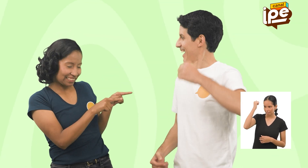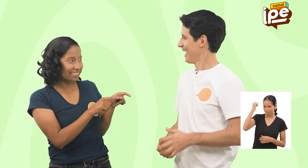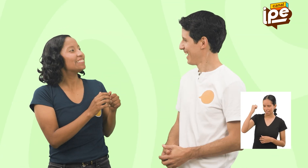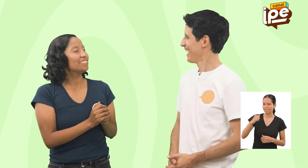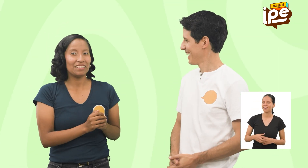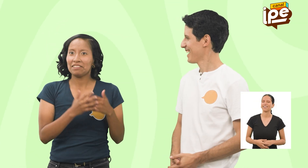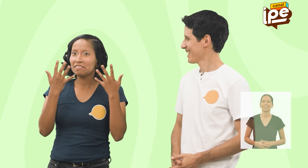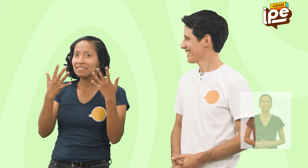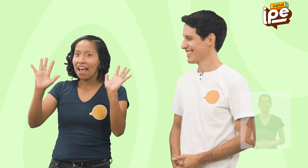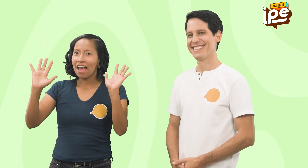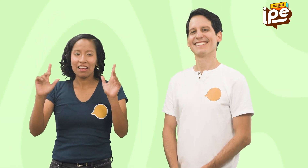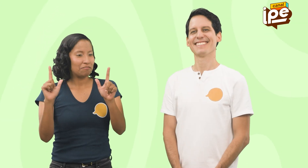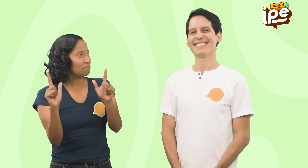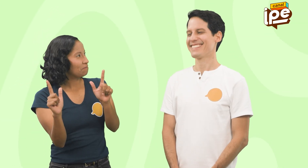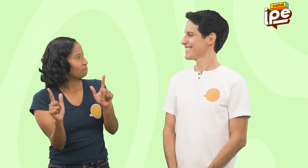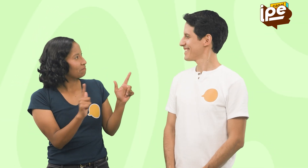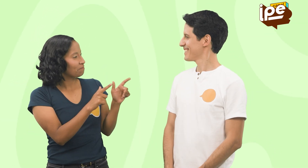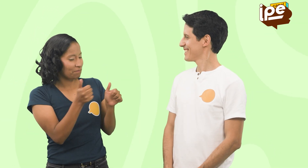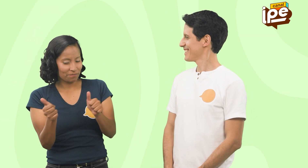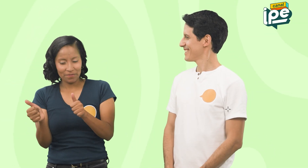¡Listo! Ya estás bautizado